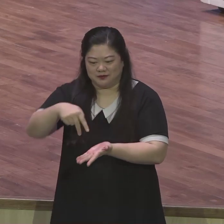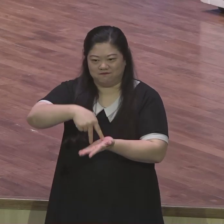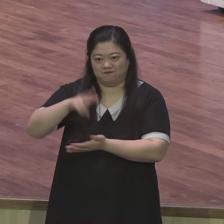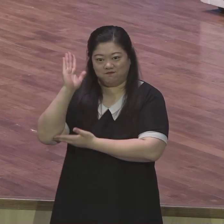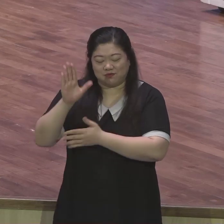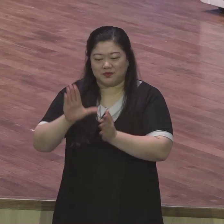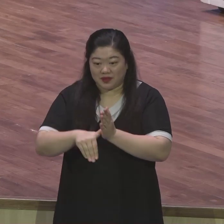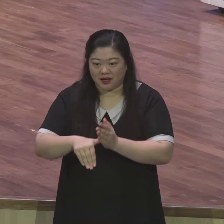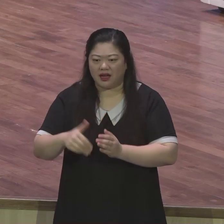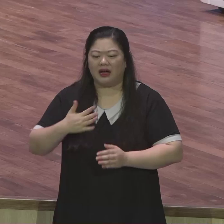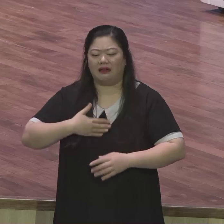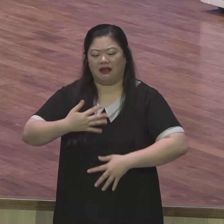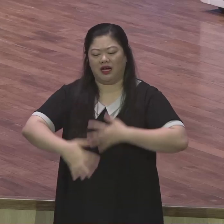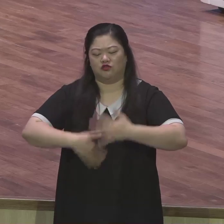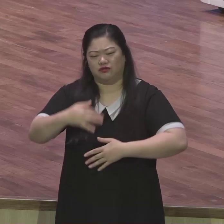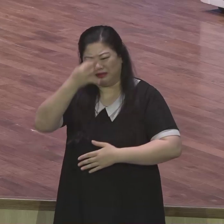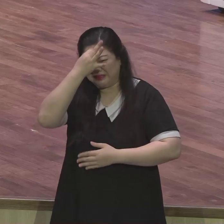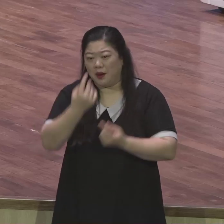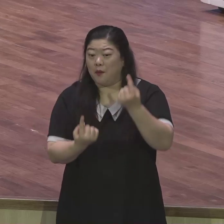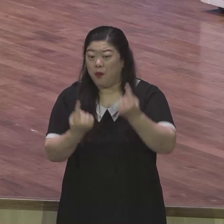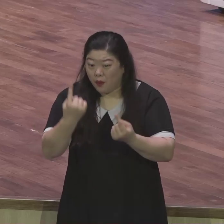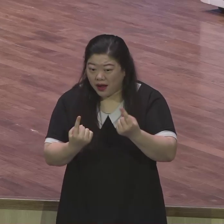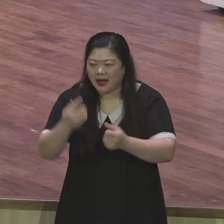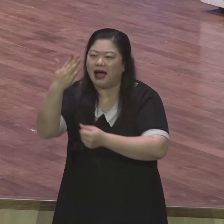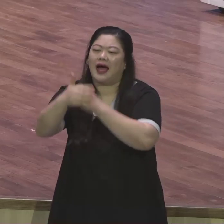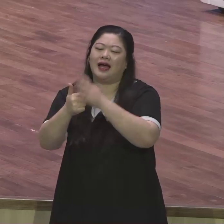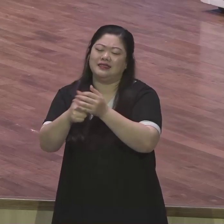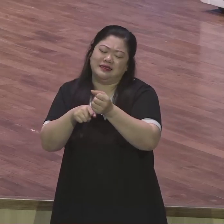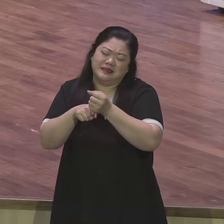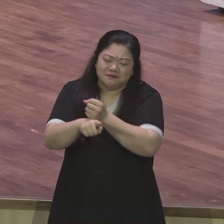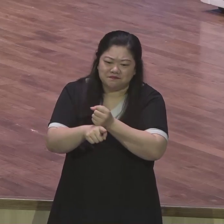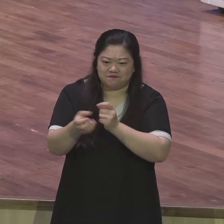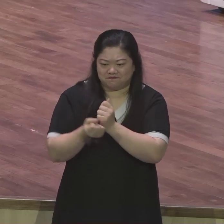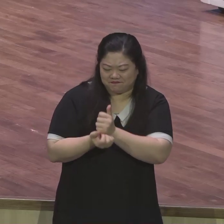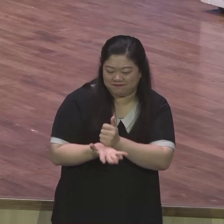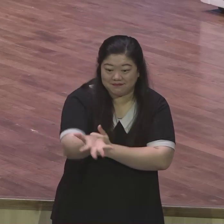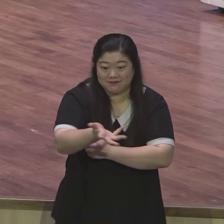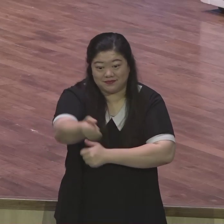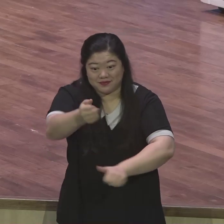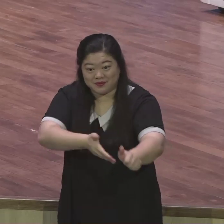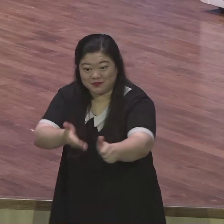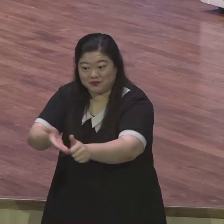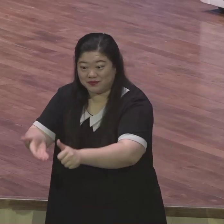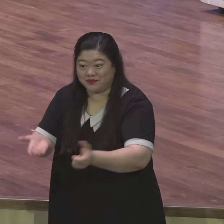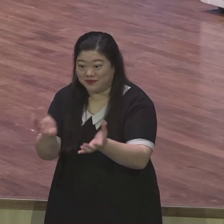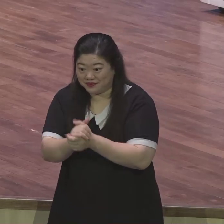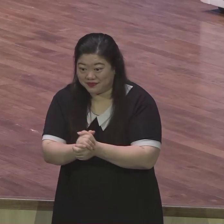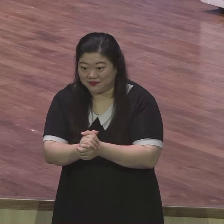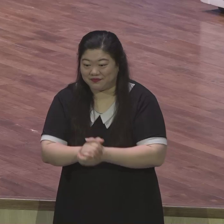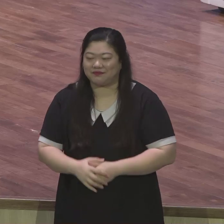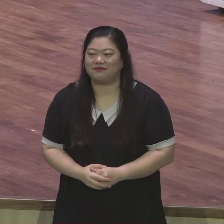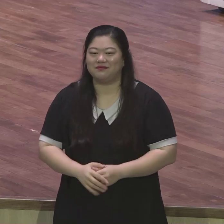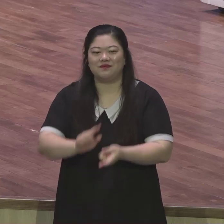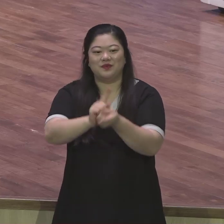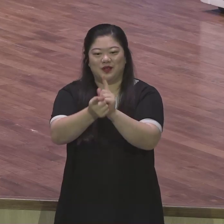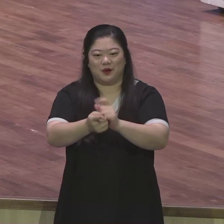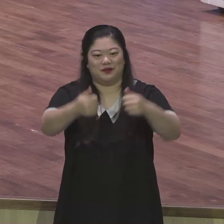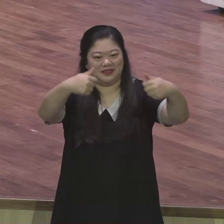말이 아닌 하나님의 음성을 듣게 되는 가장 은혜 충만한 날이 되기를 예수의 이름으로 축복합니다 우리 옆에 분들과 인사하겠습니다 오늘